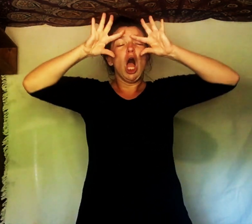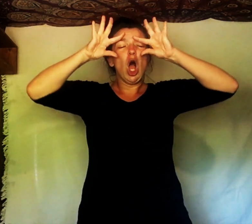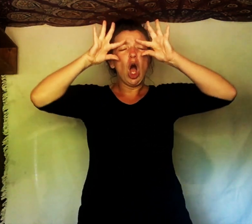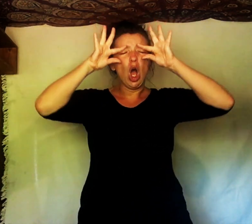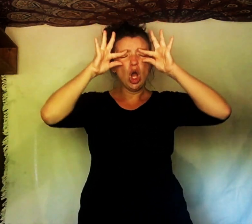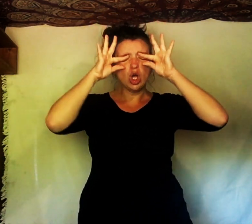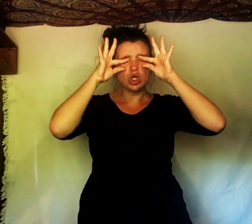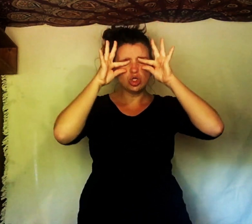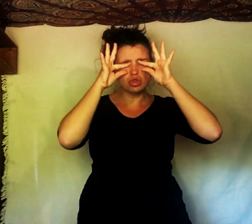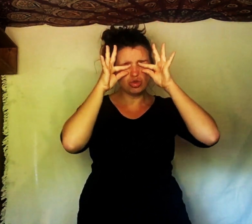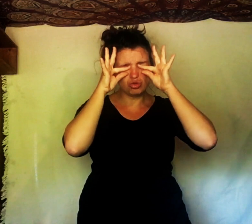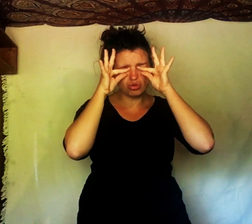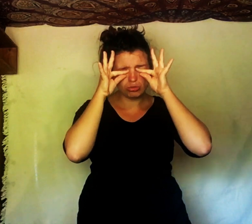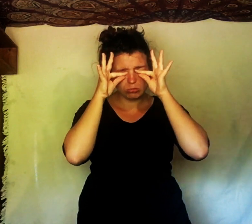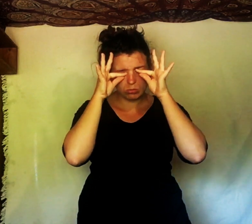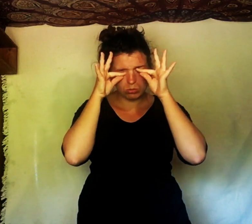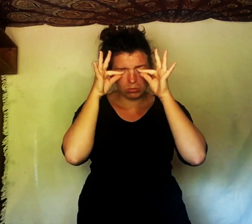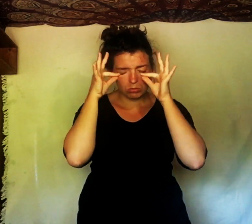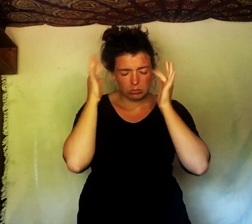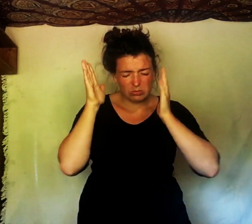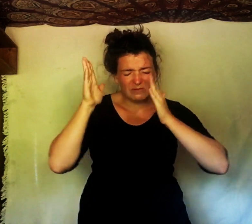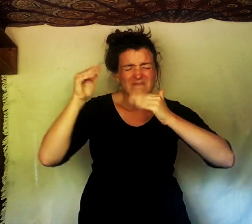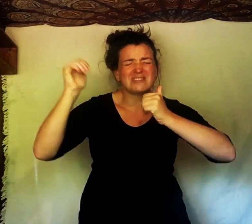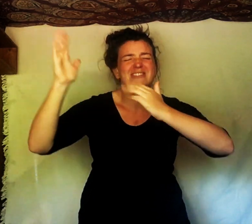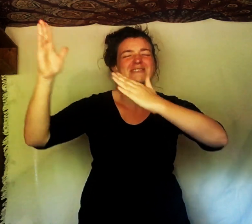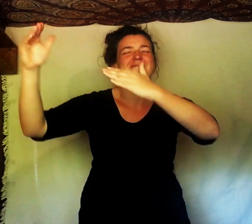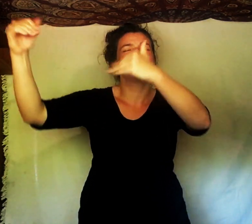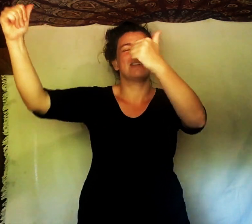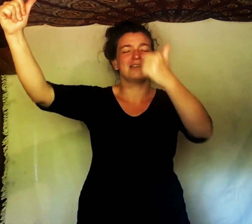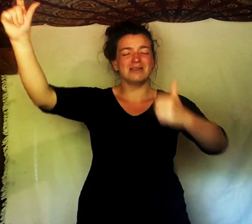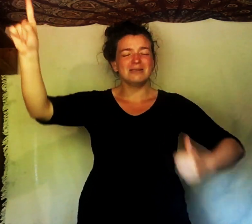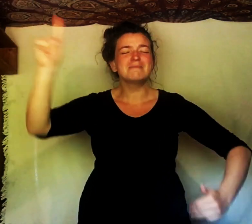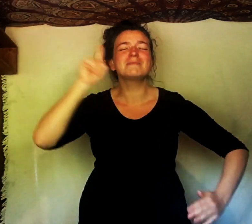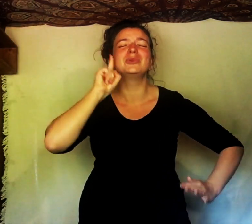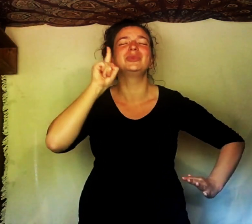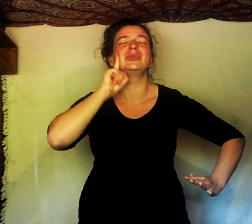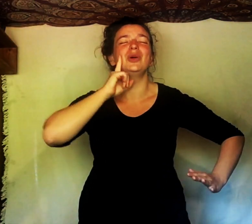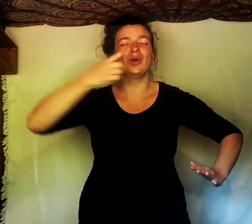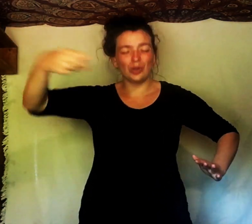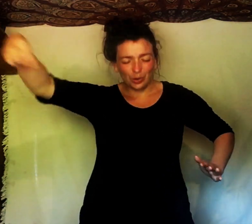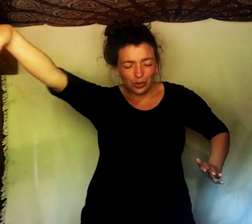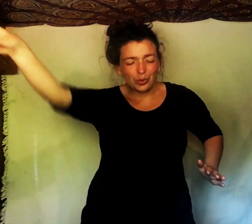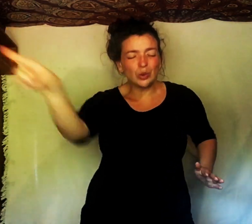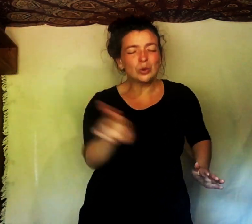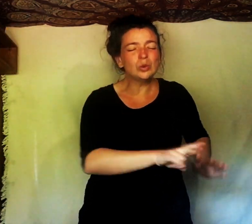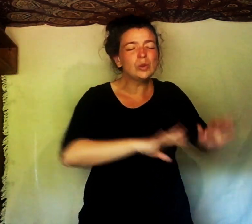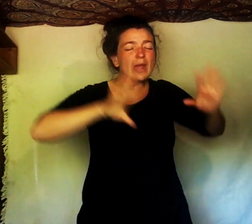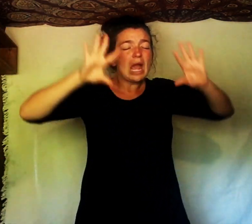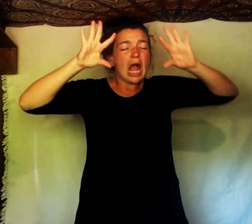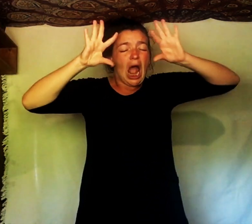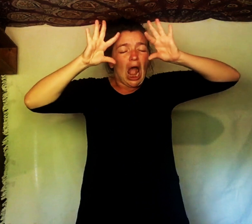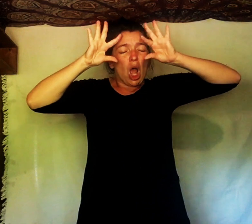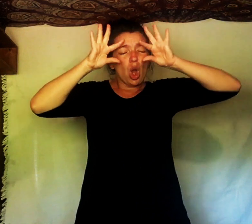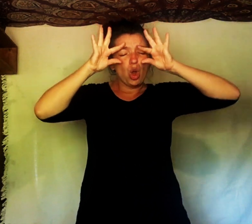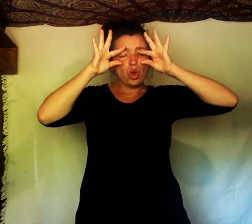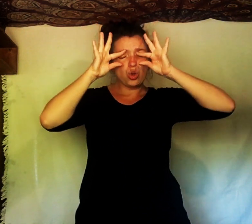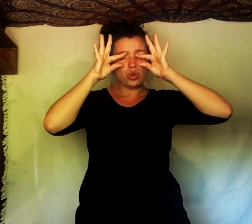Et les bébés chouettes fermèrent leurs yeux de chouette et formèrent le vœu que leur maman chouette